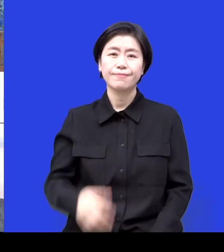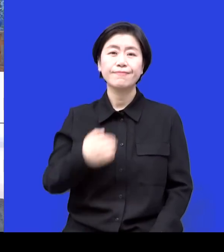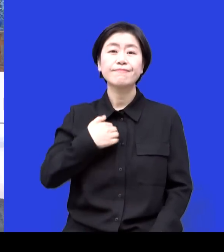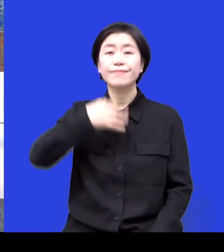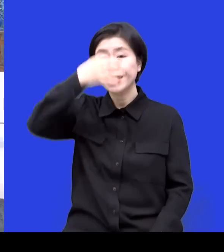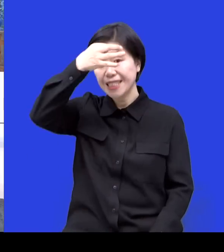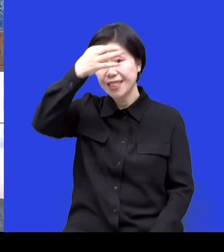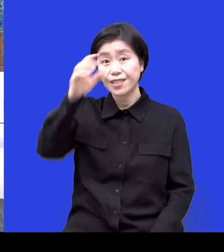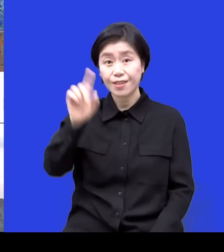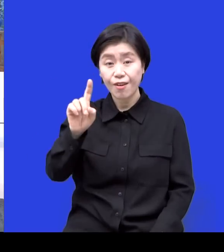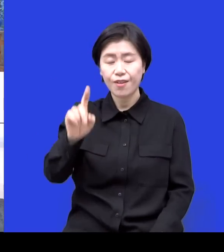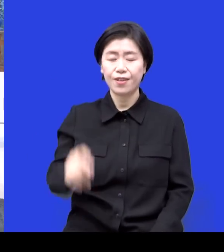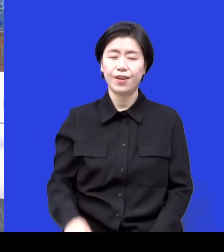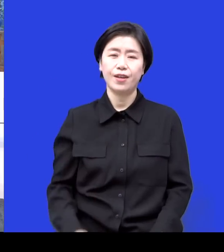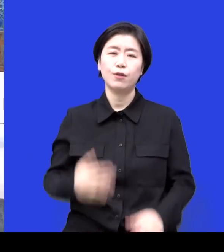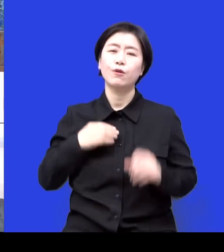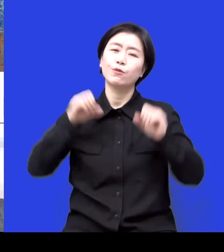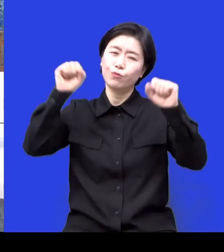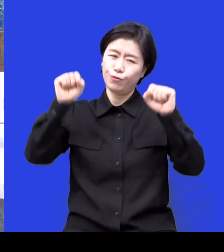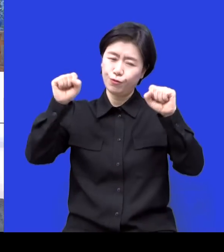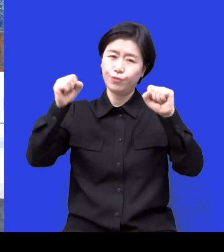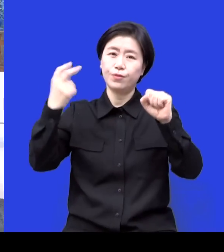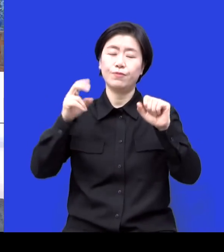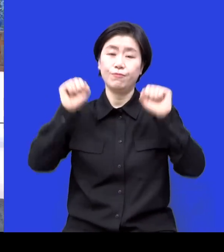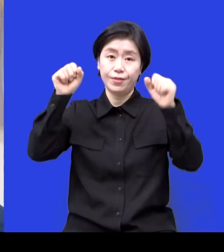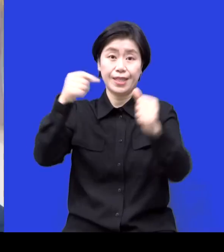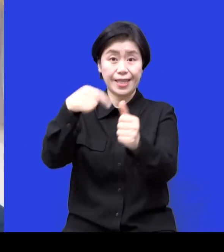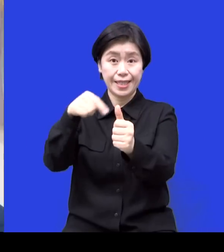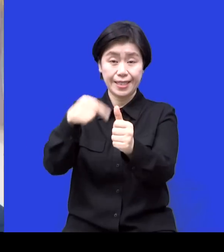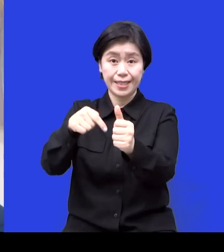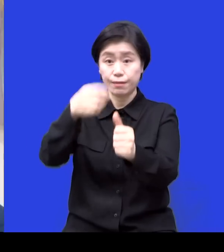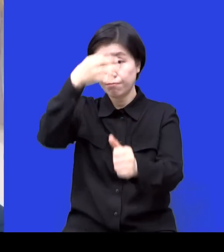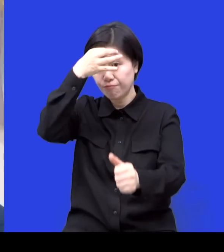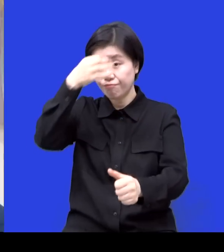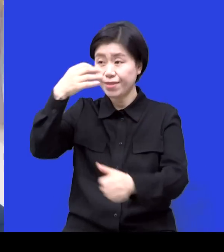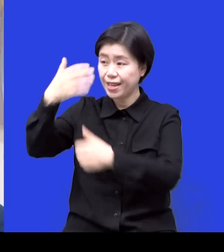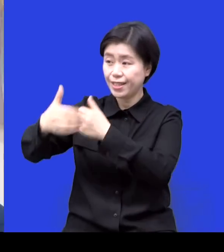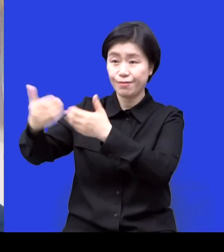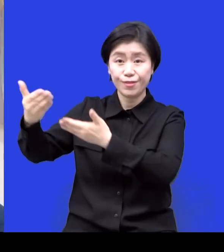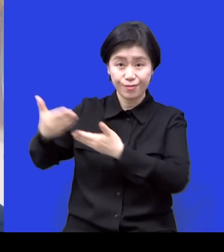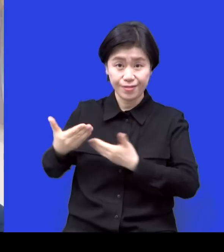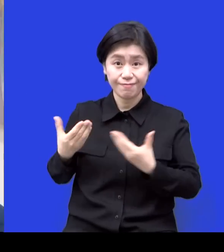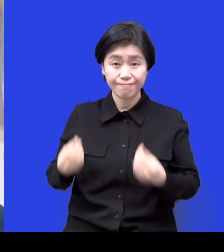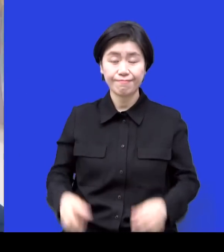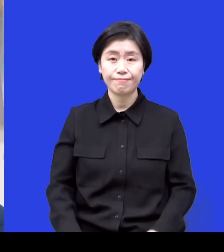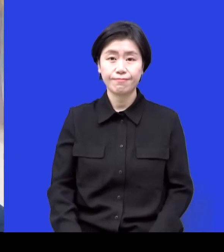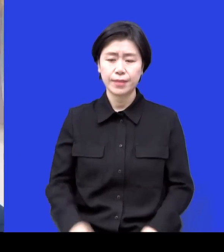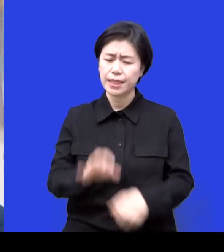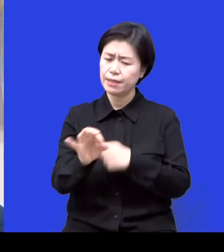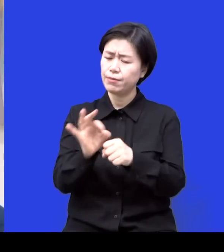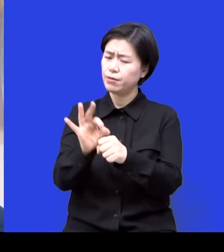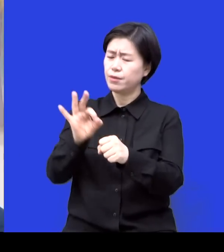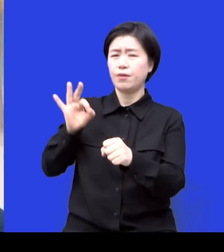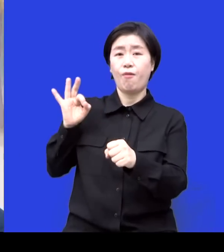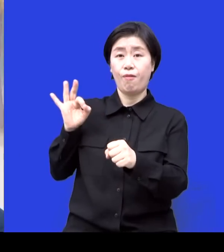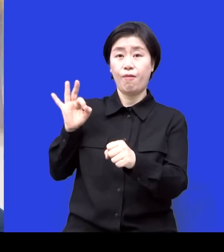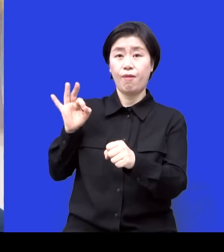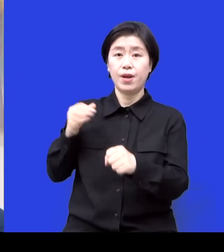운동을 가르치는 거잖아요 네 그래서 한 10년 전에 크로스피트 제가 하는 게 크로스피트라고요